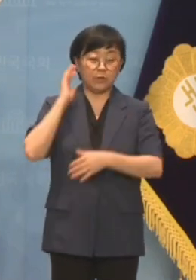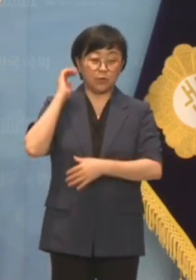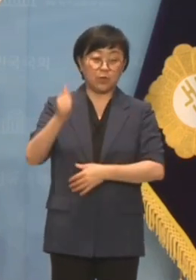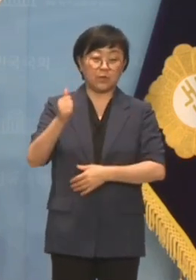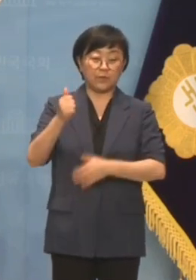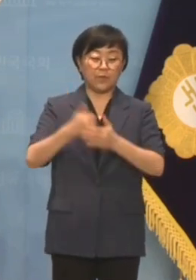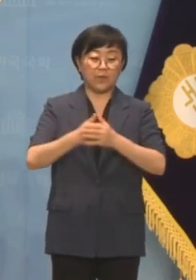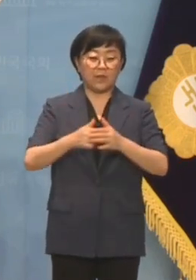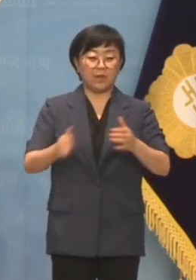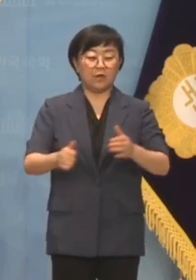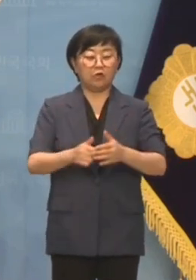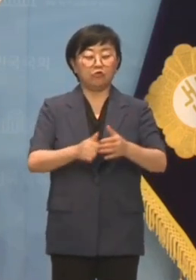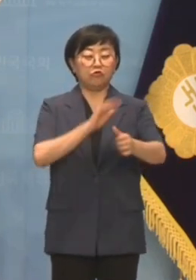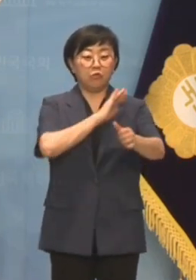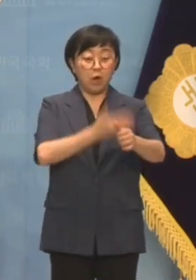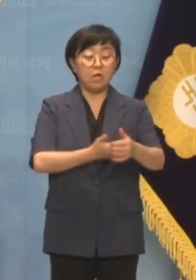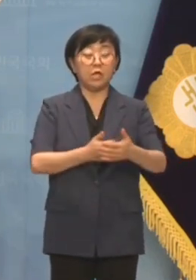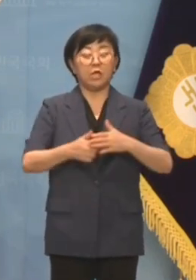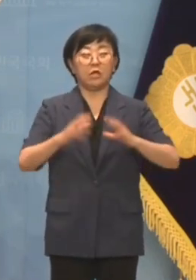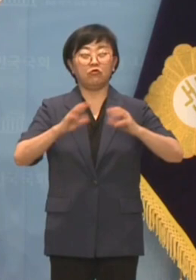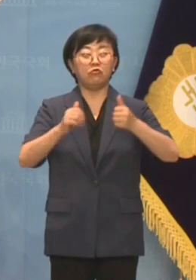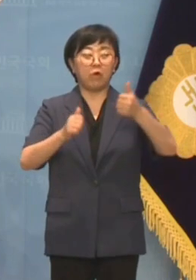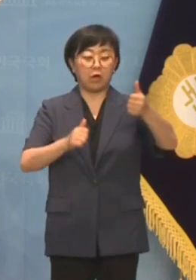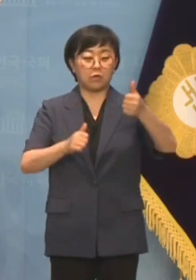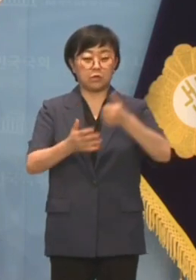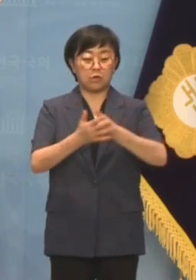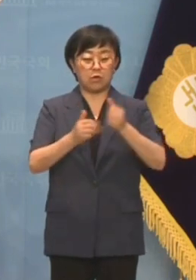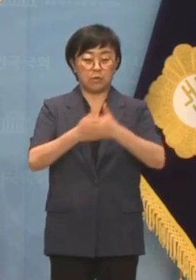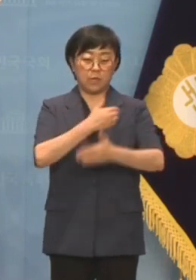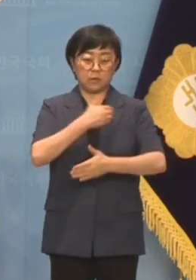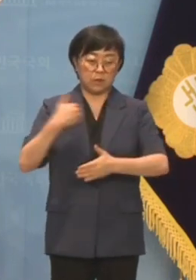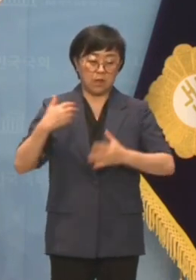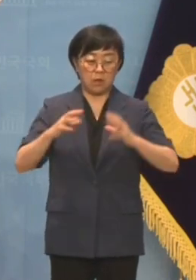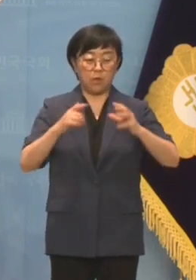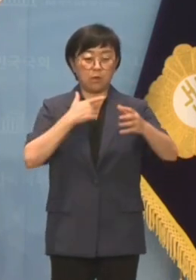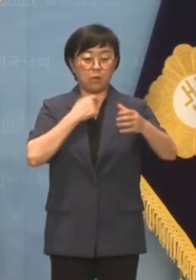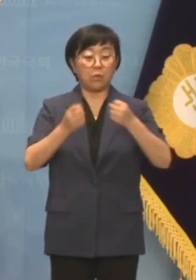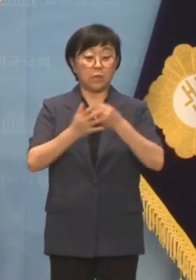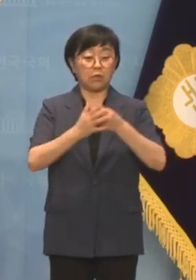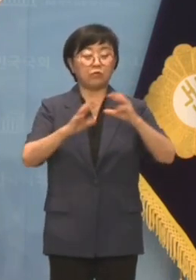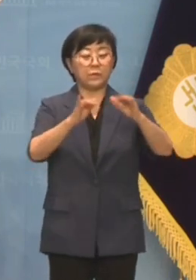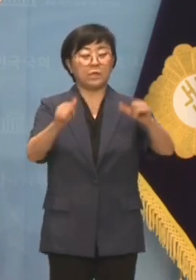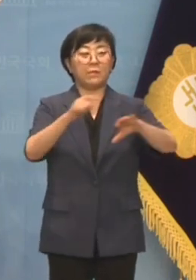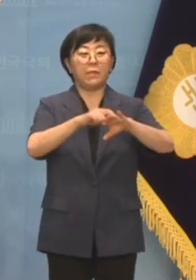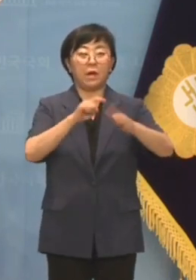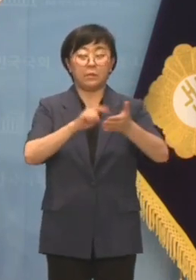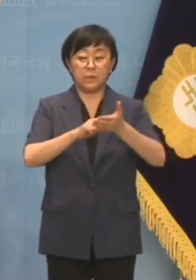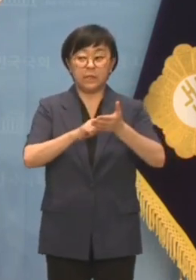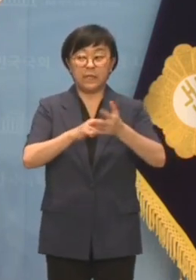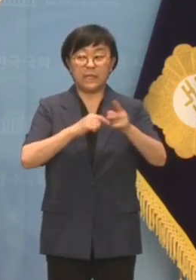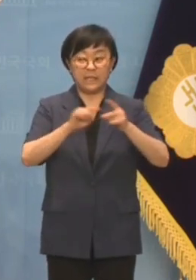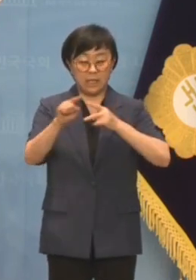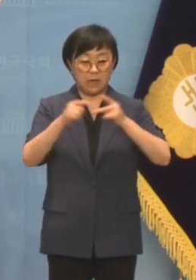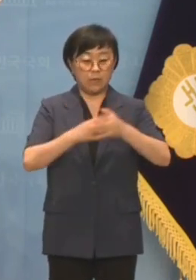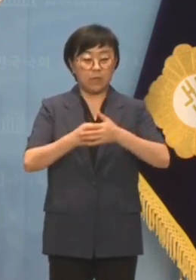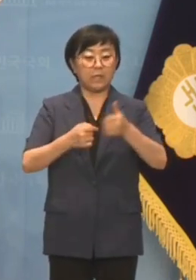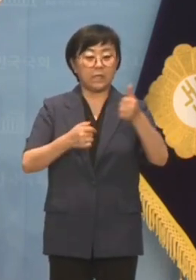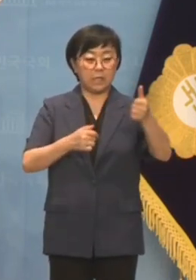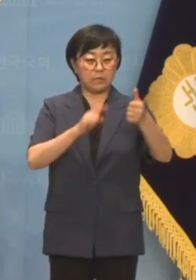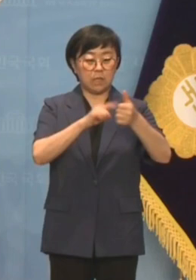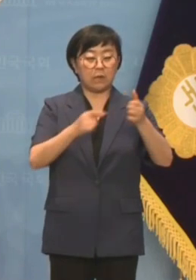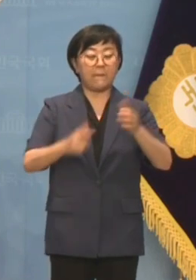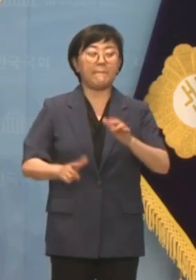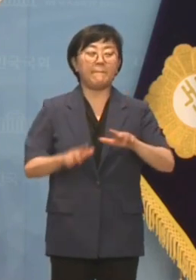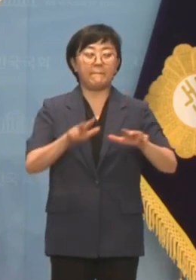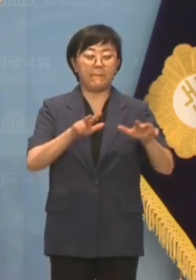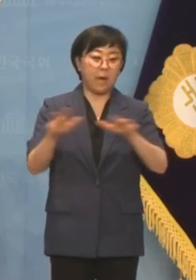대통령은 주권국가로서 당당한 여교를 바라는 국민들의 마음을 헤아린다면 김태효 차장을